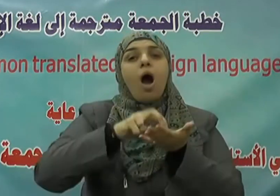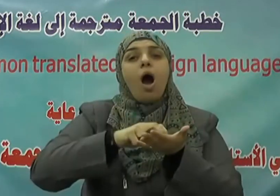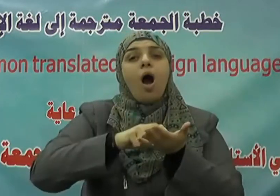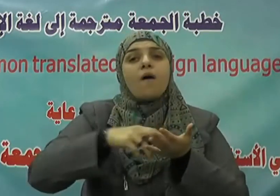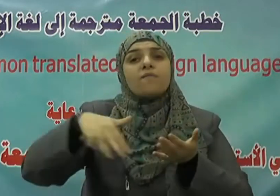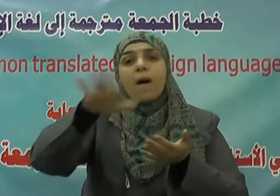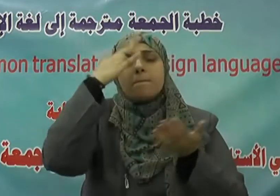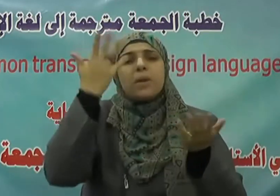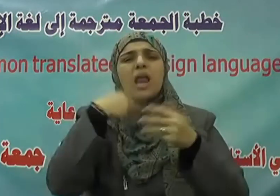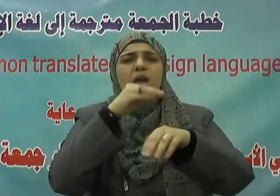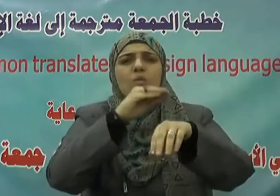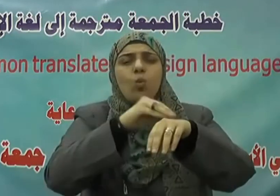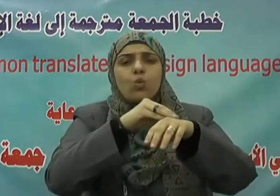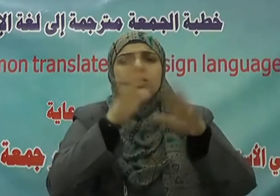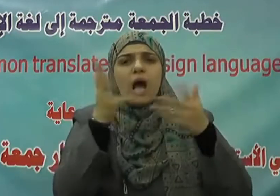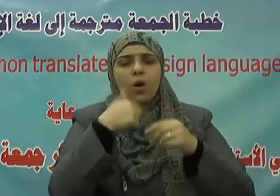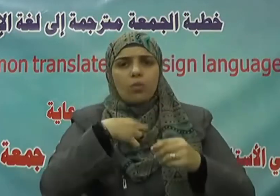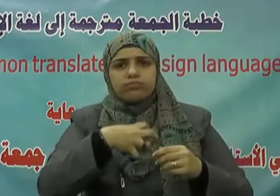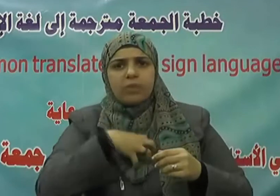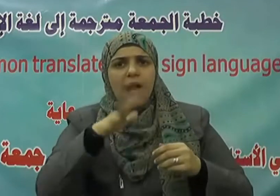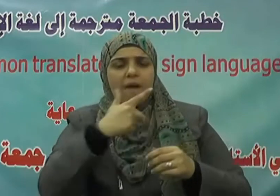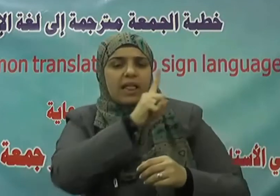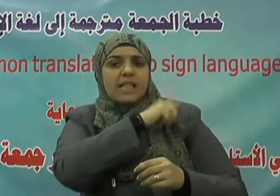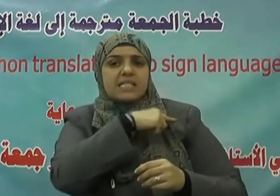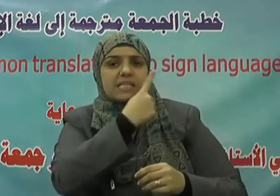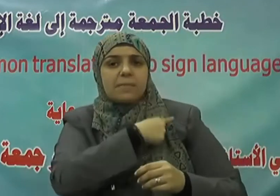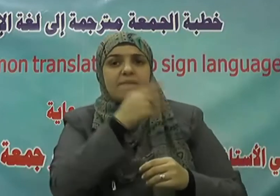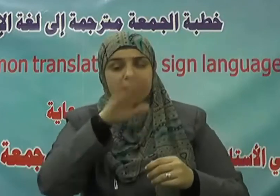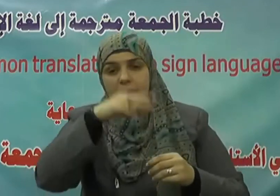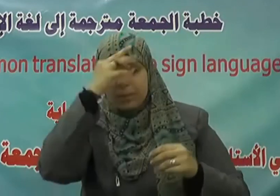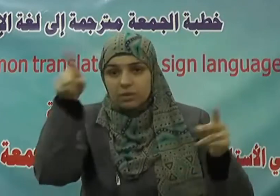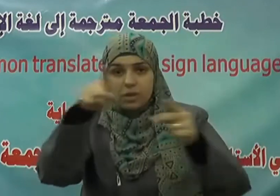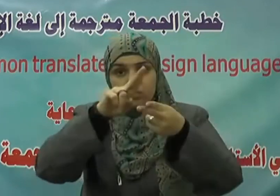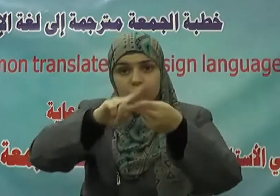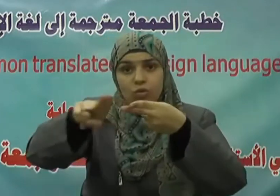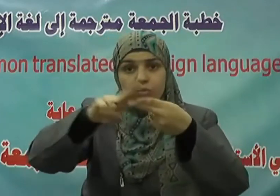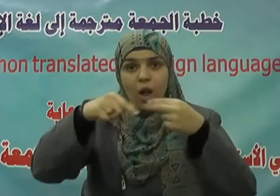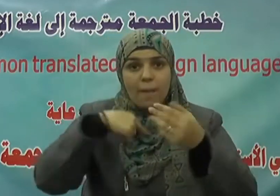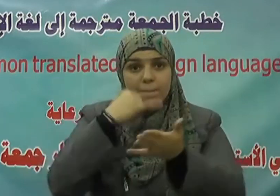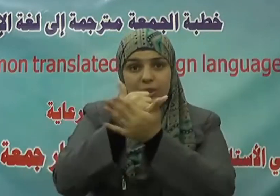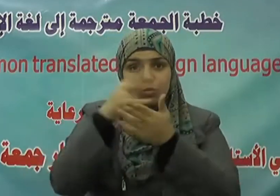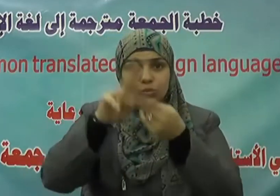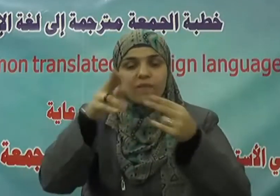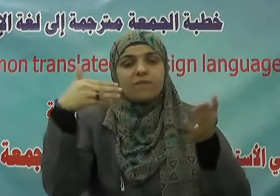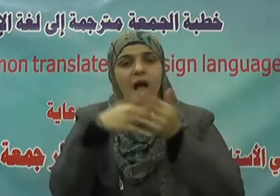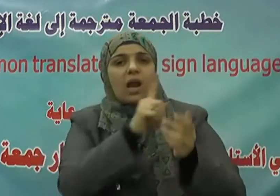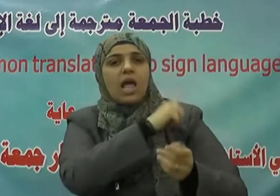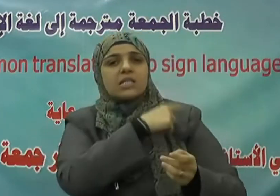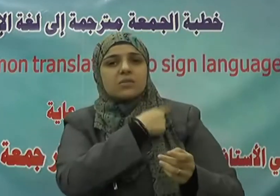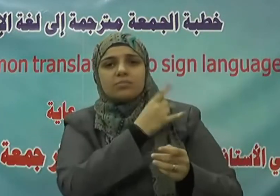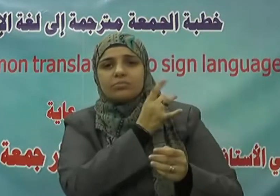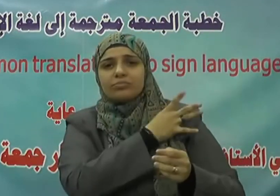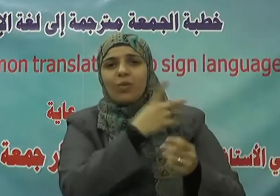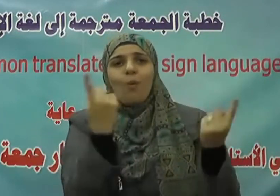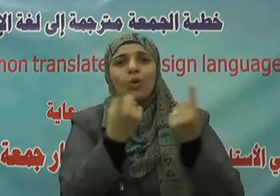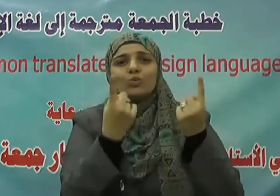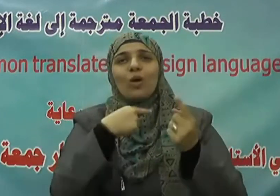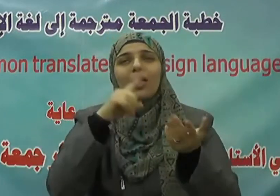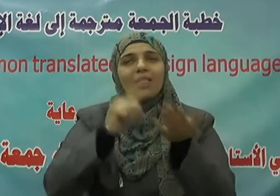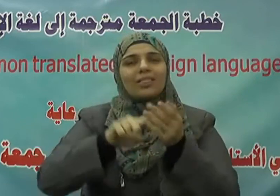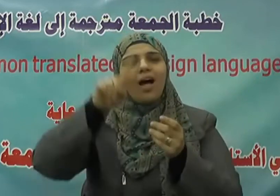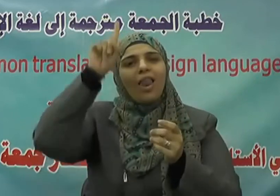جنفا أو إثما فأصلح بينهم فلا إثم عليه إن الله